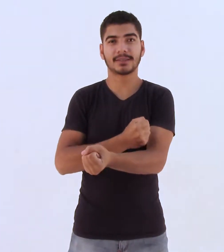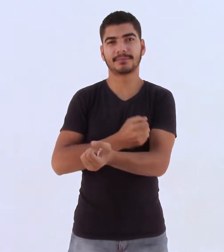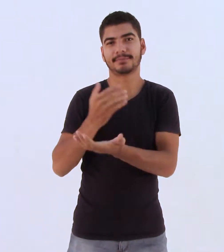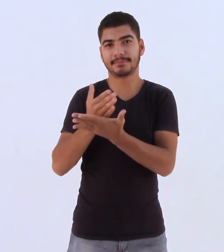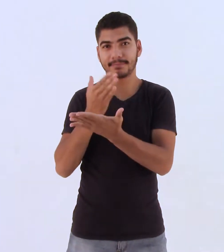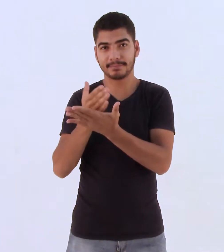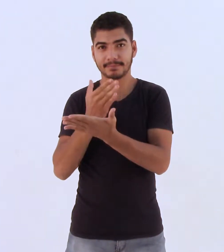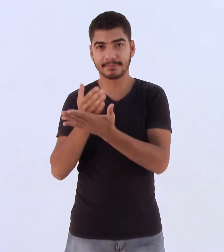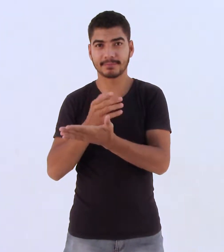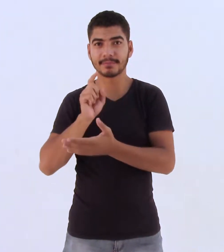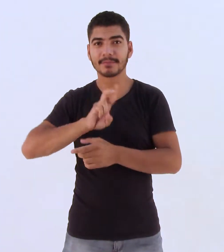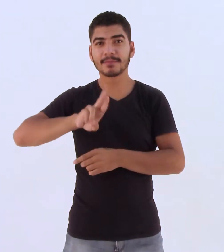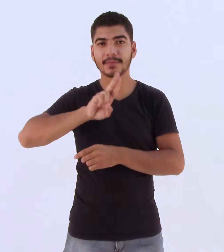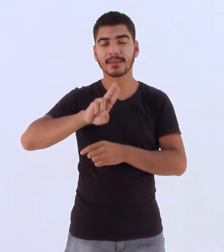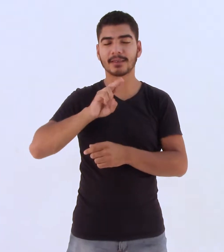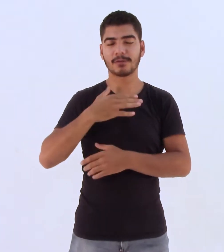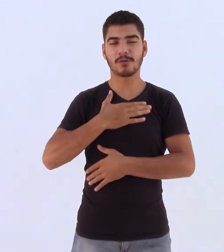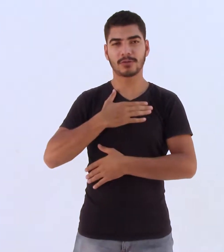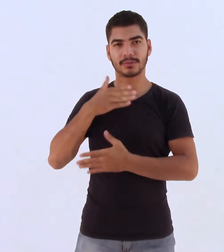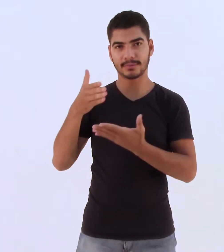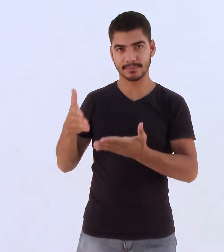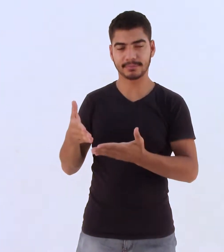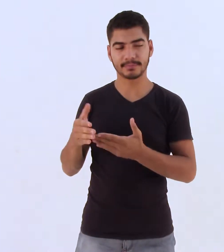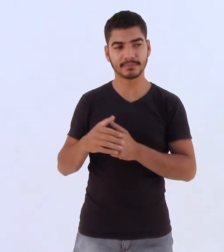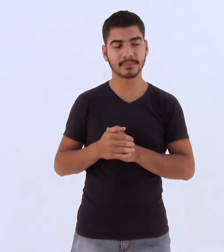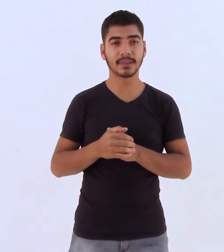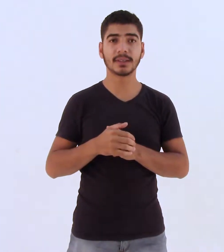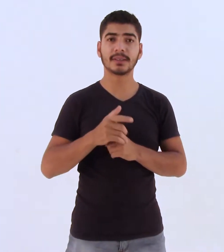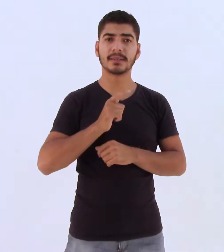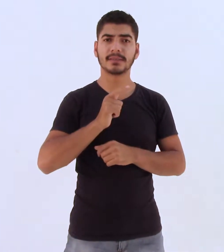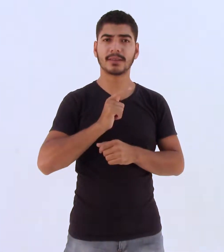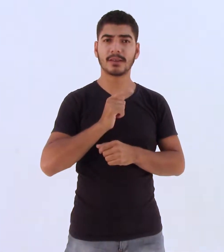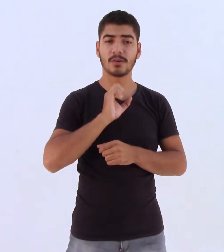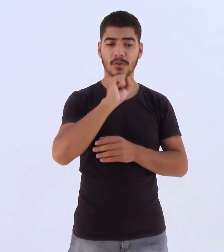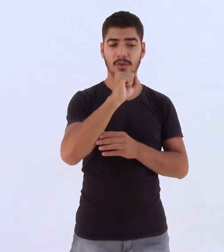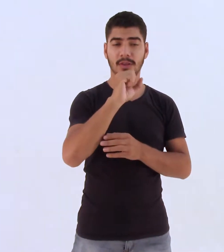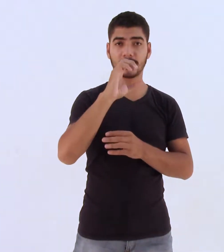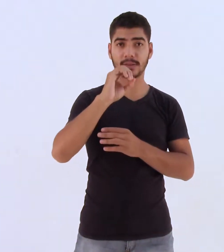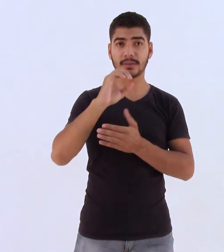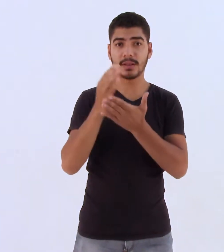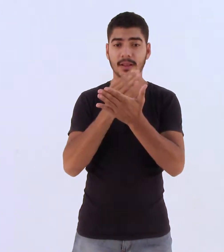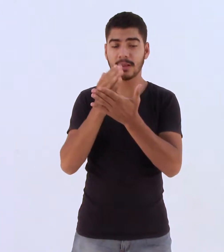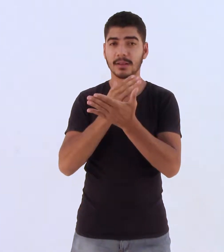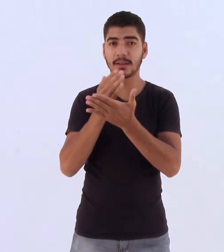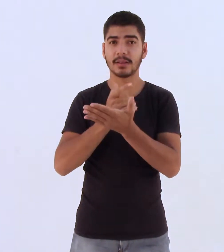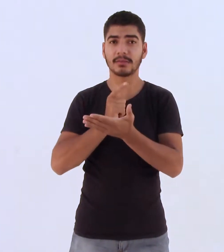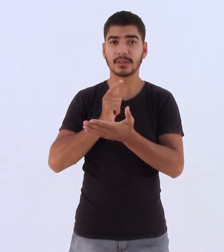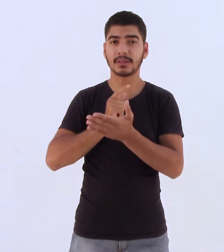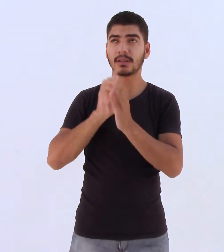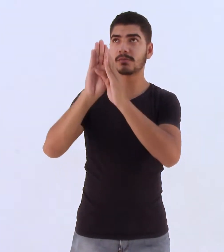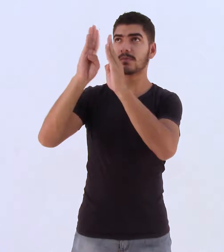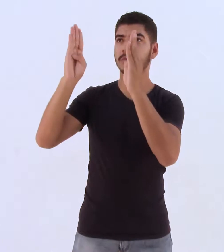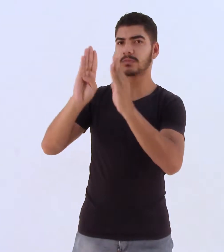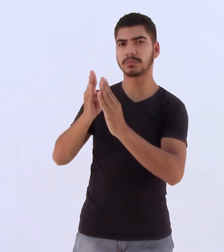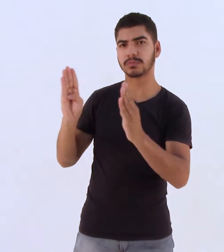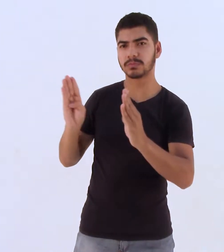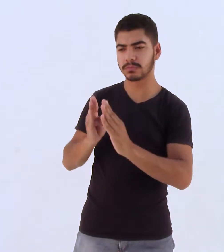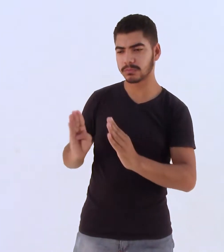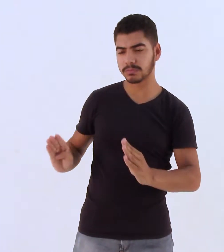na internet para quem aprecia livros. São cerca de 80 livros que enriquecem uma estreita prateleira em sua sala, de